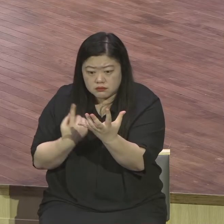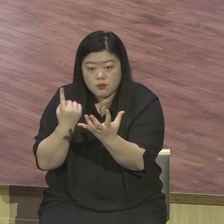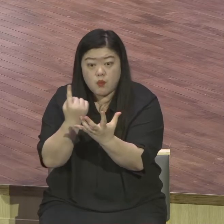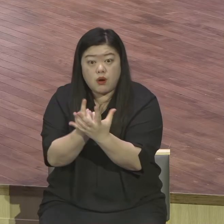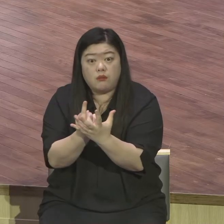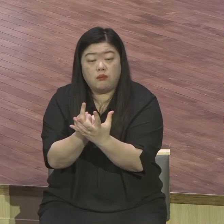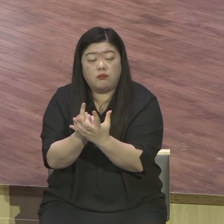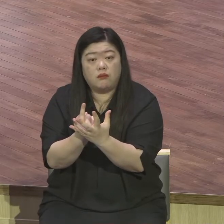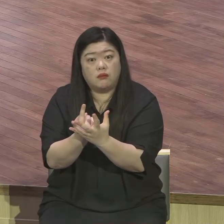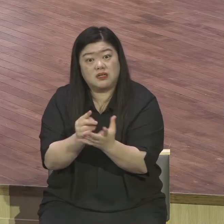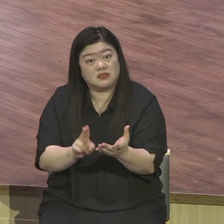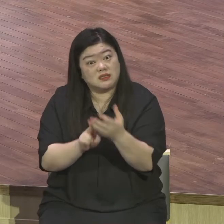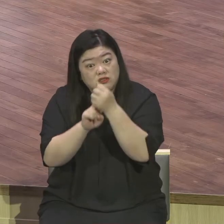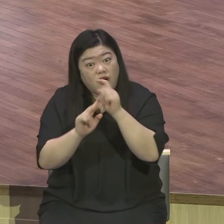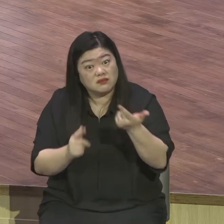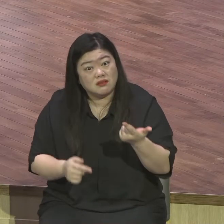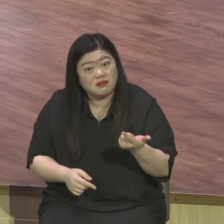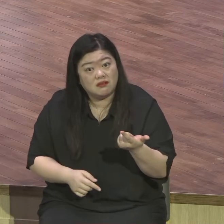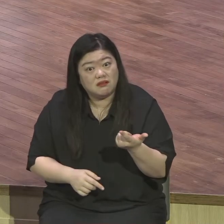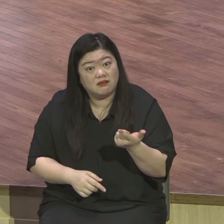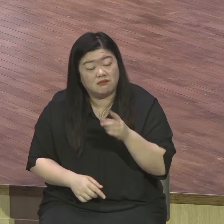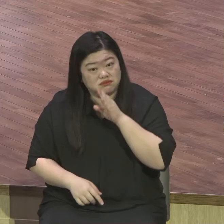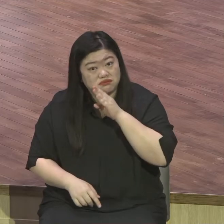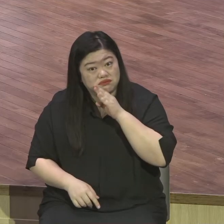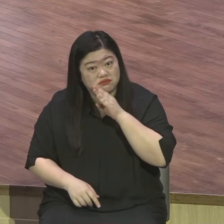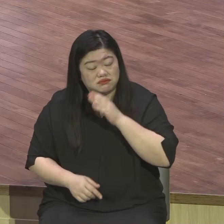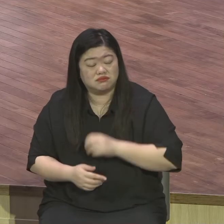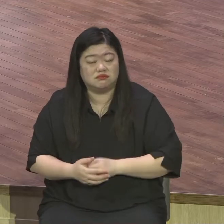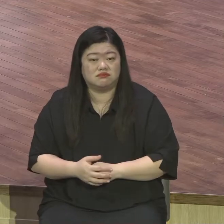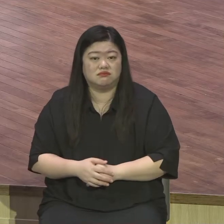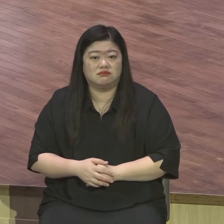기적이다 기적이다 아멘 기적이라고요